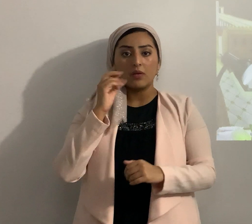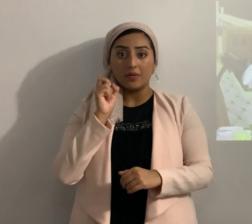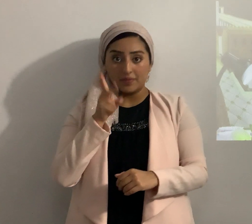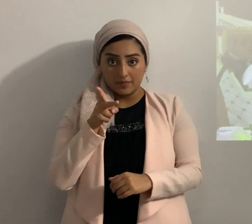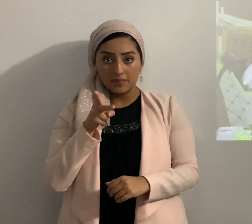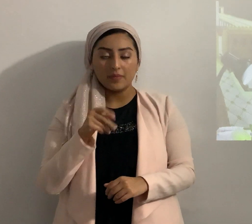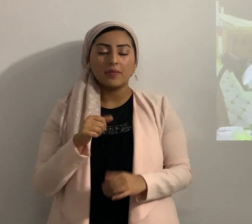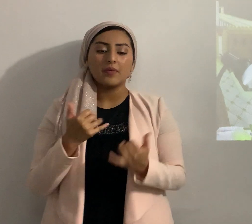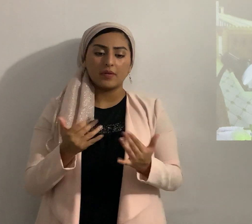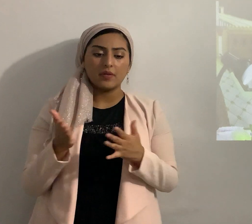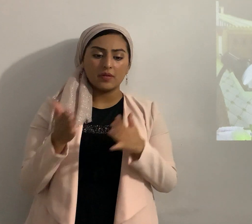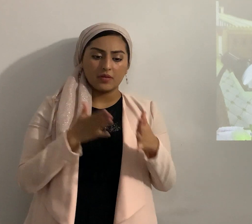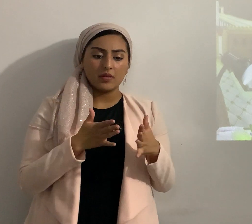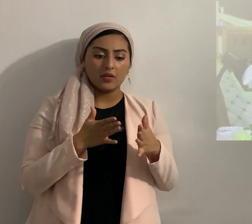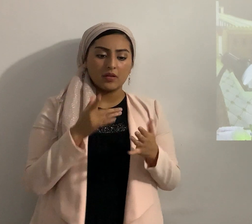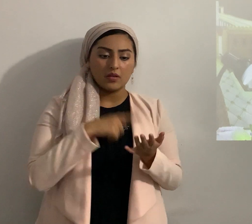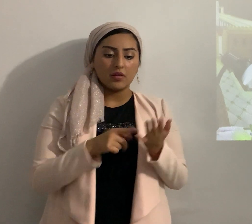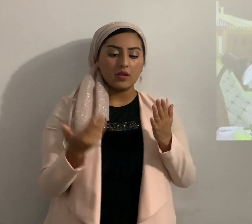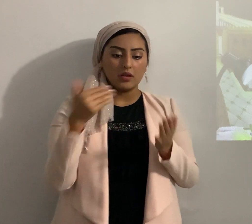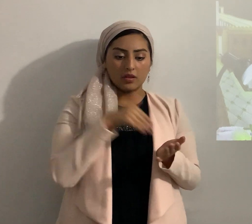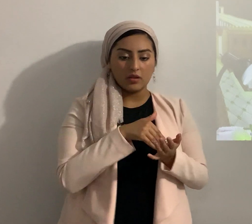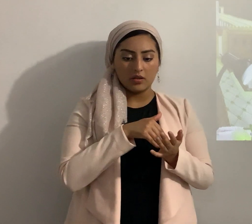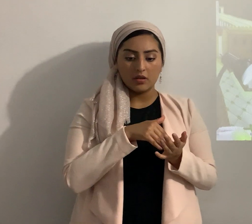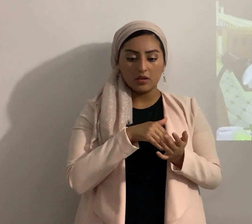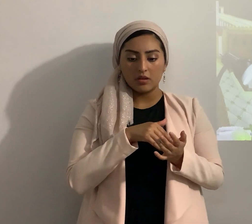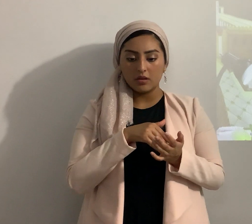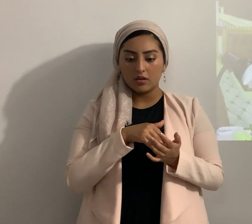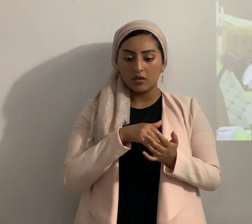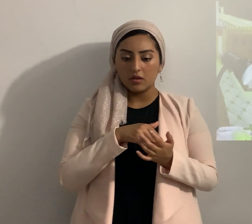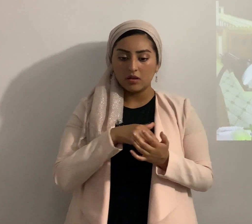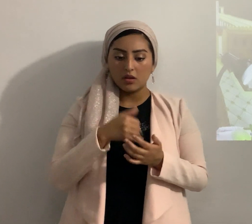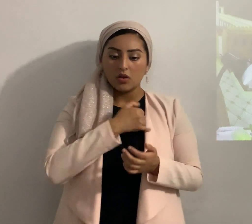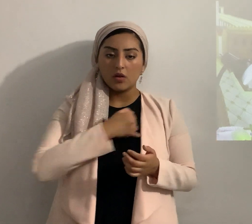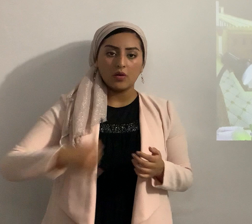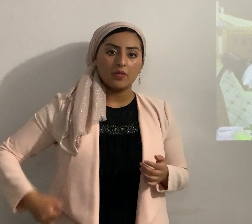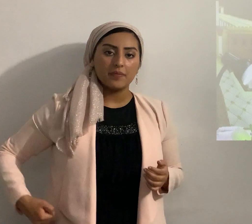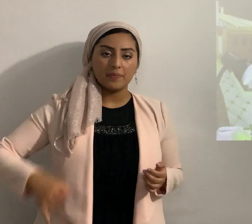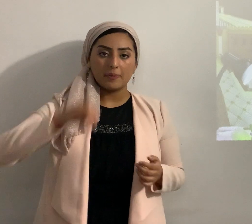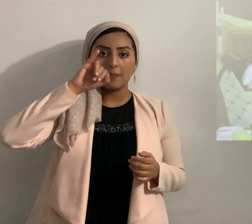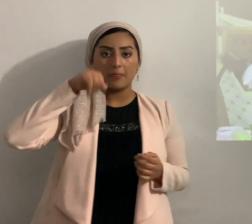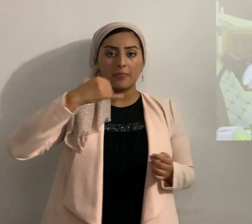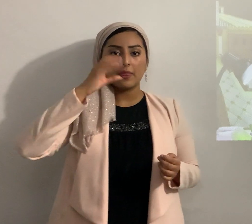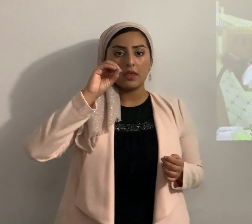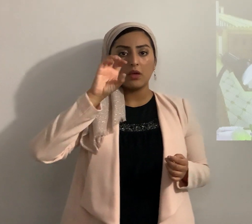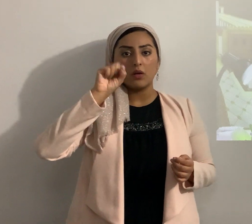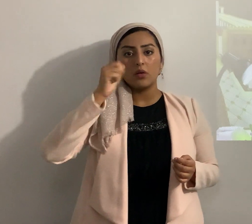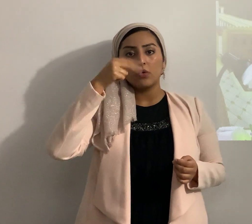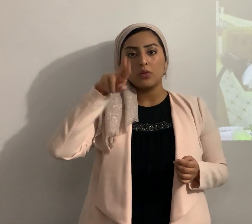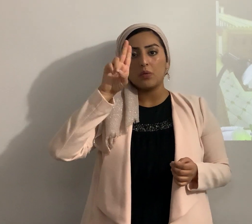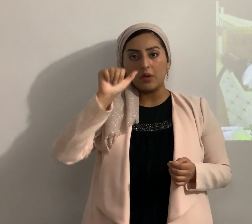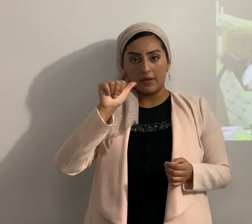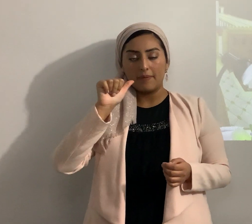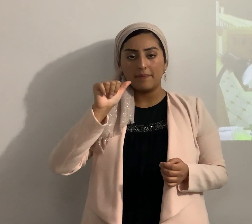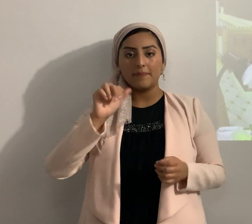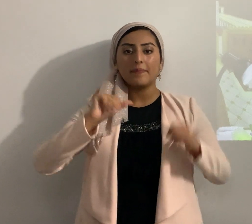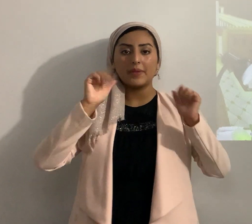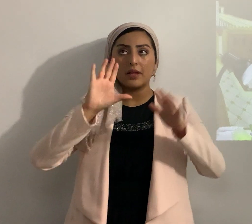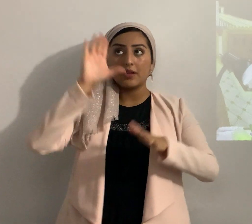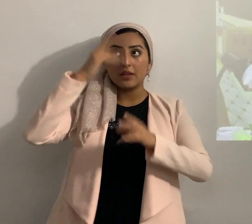bueno ahora vamos otra vez a a Josué bendito es tu nombre Abacaduz ahora quiero